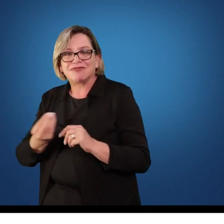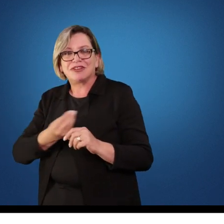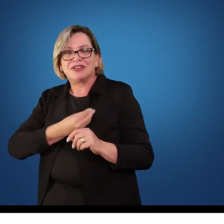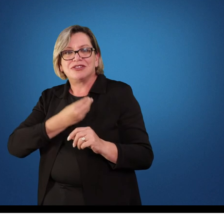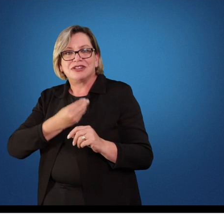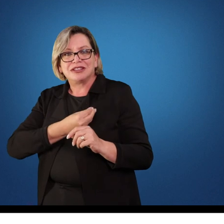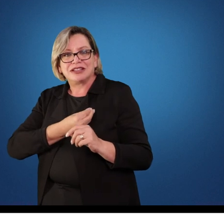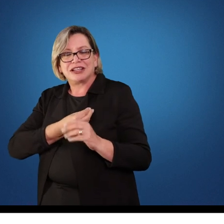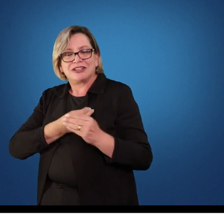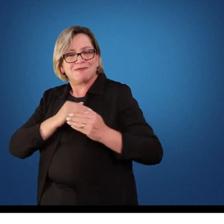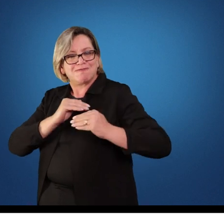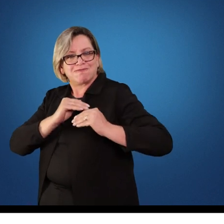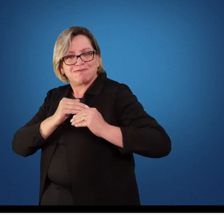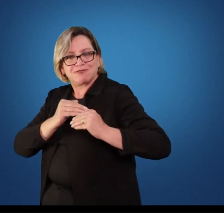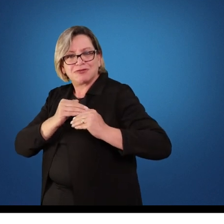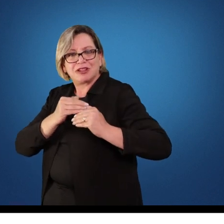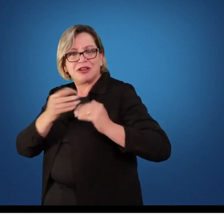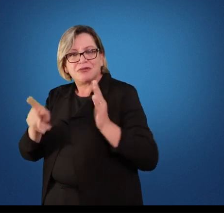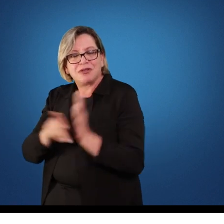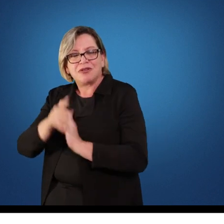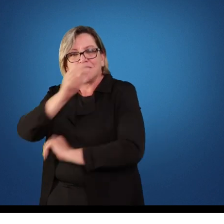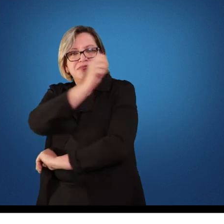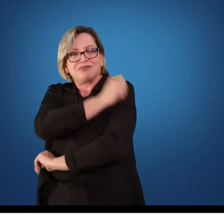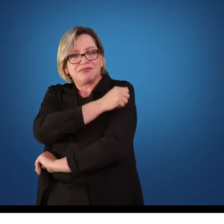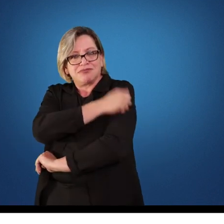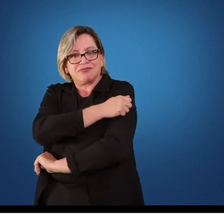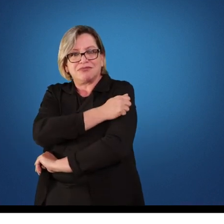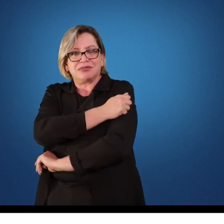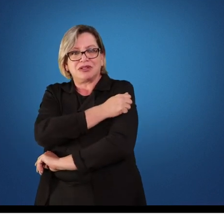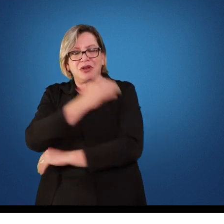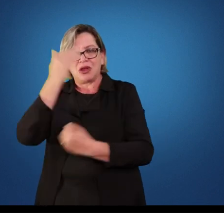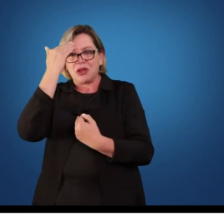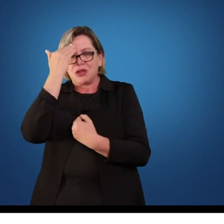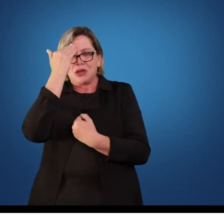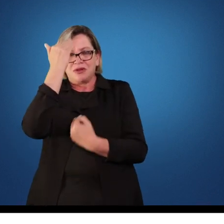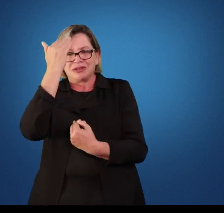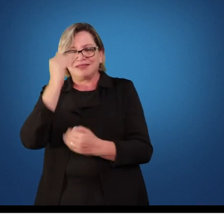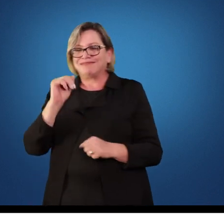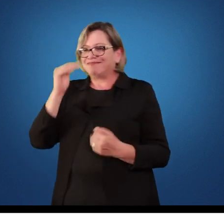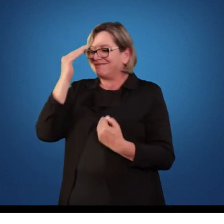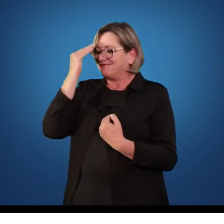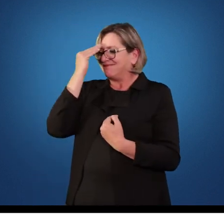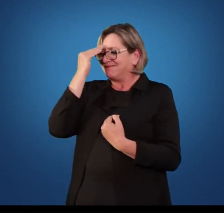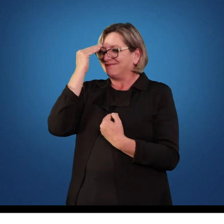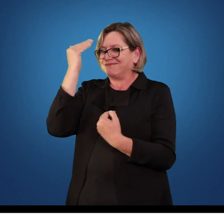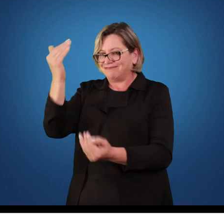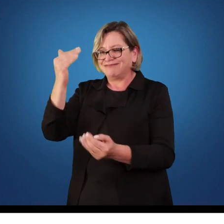complementar a vida dos seus alunos. Muito obrigado. Eu que agradeço. Música